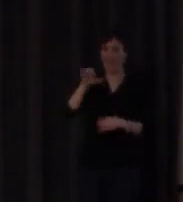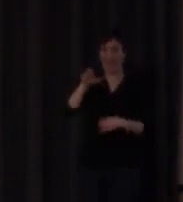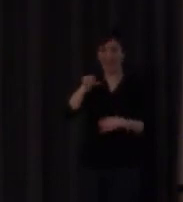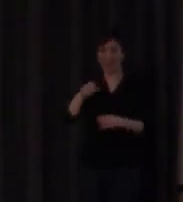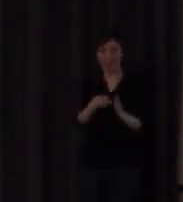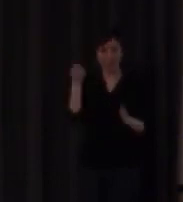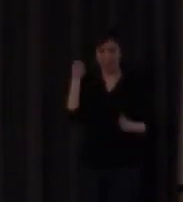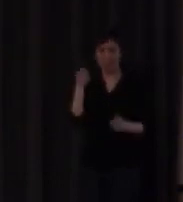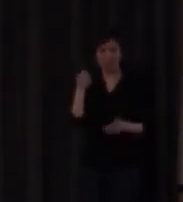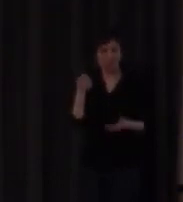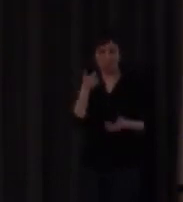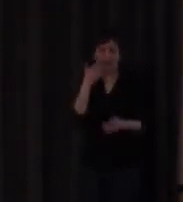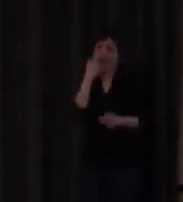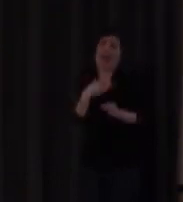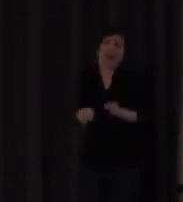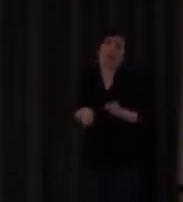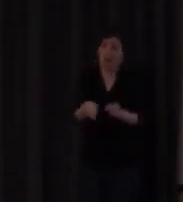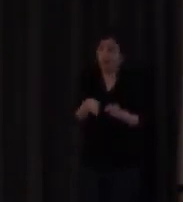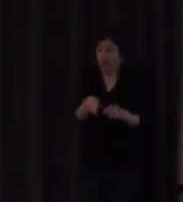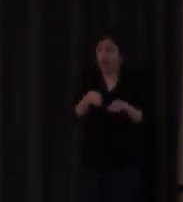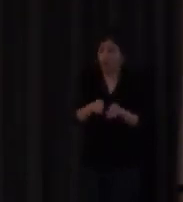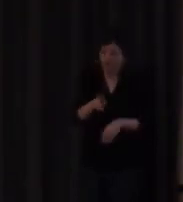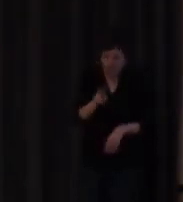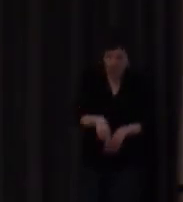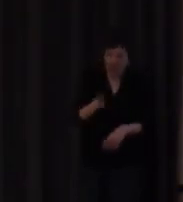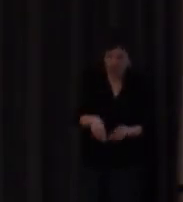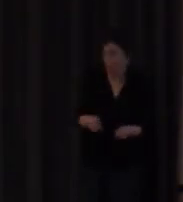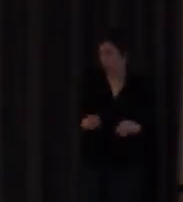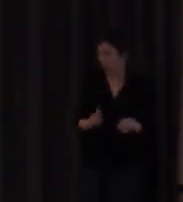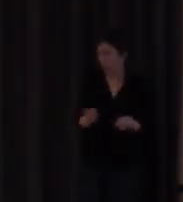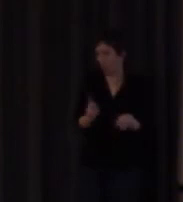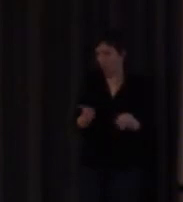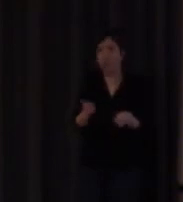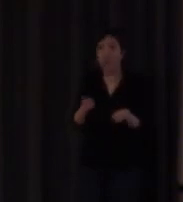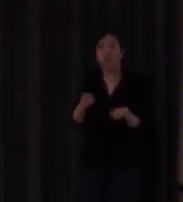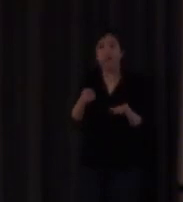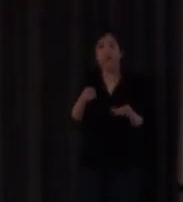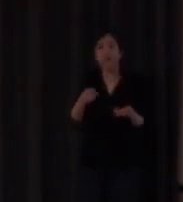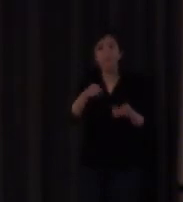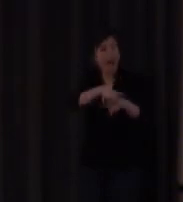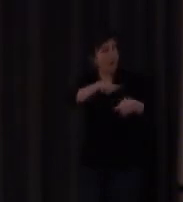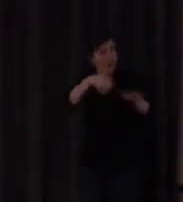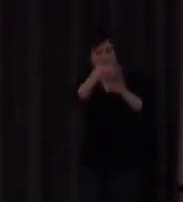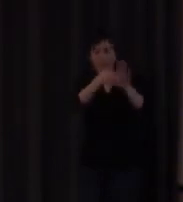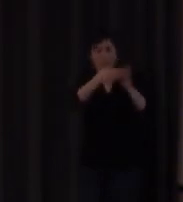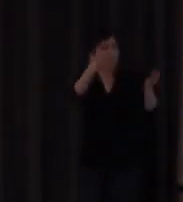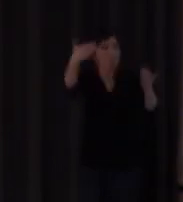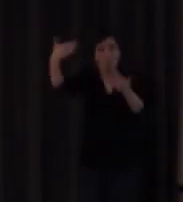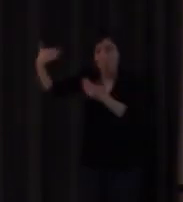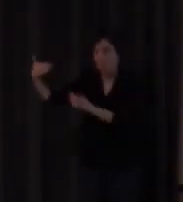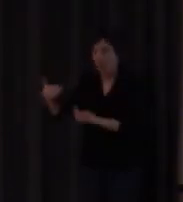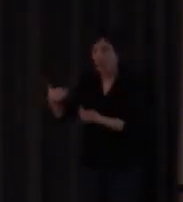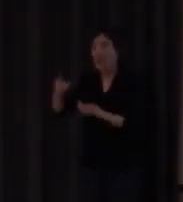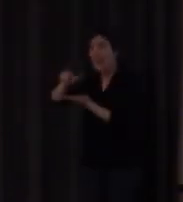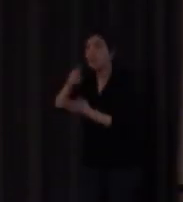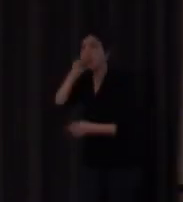signos no utilicen apenas el verbo ser pues es algo mucho más común de lo que nos creemos hay más porcentaje de lenguas del mundo